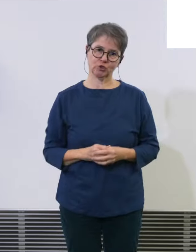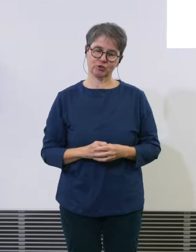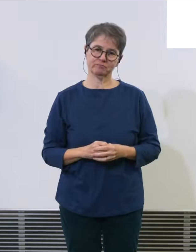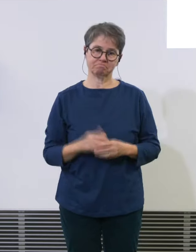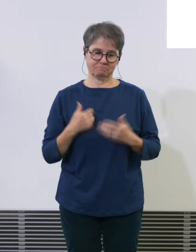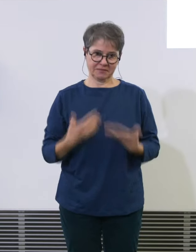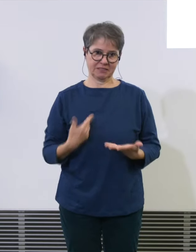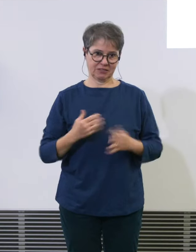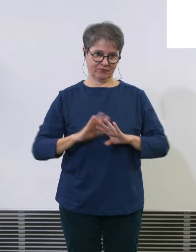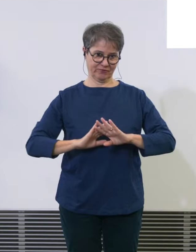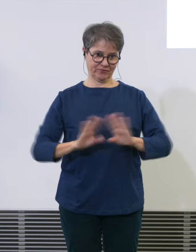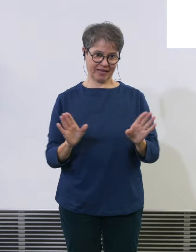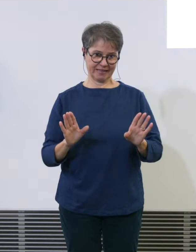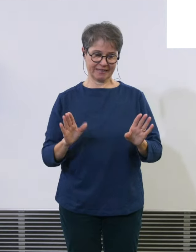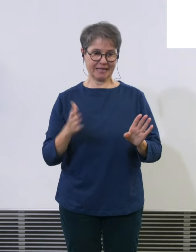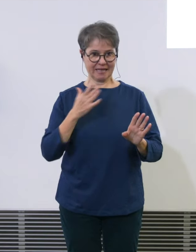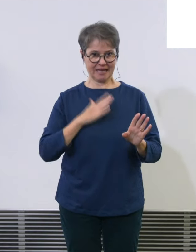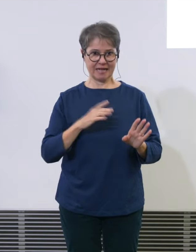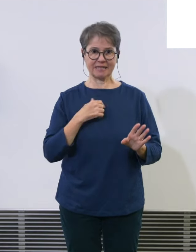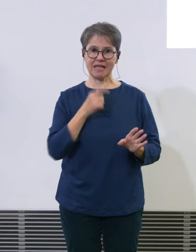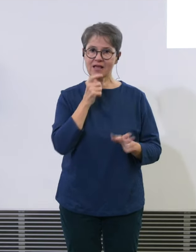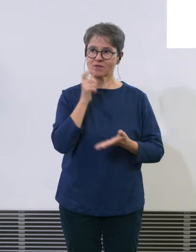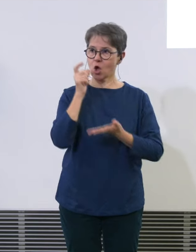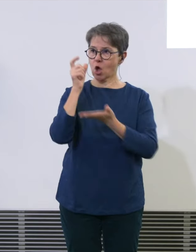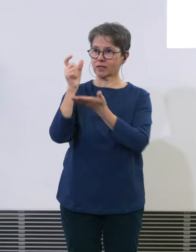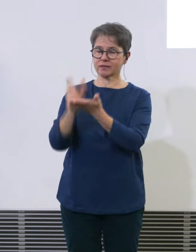und ich würde gerne das Wort an Oliver Buchhofer weitergeben.